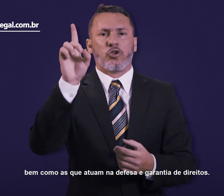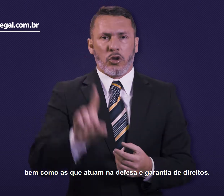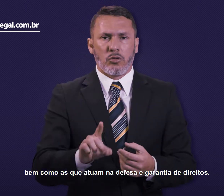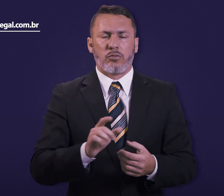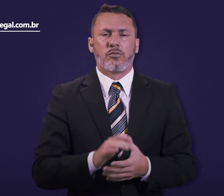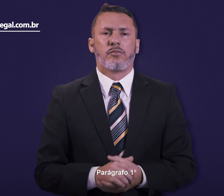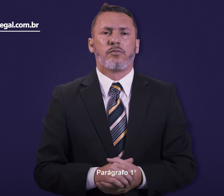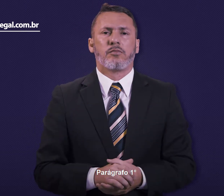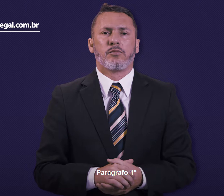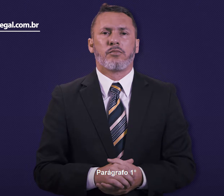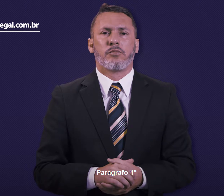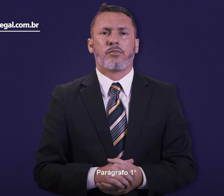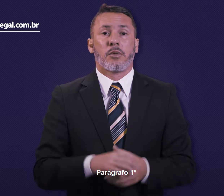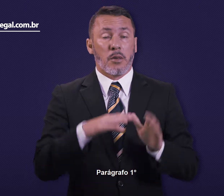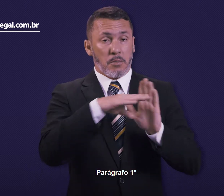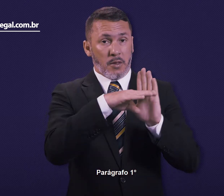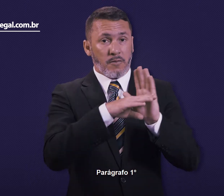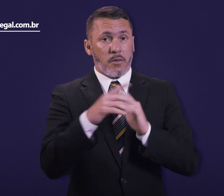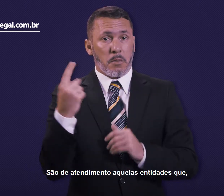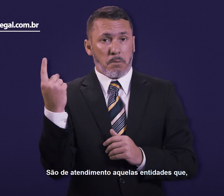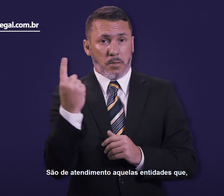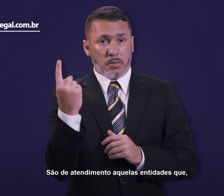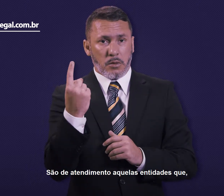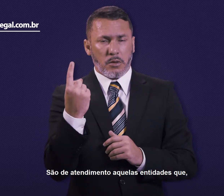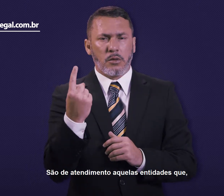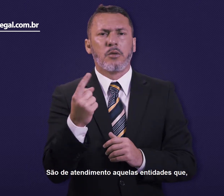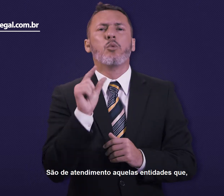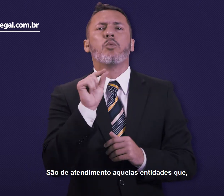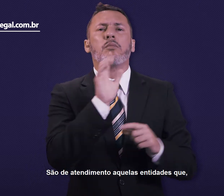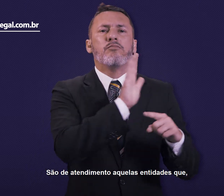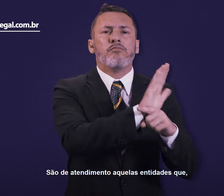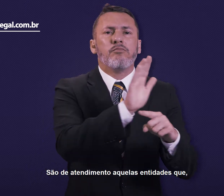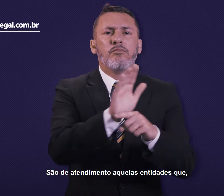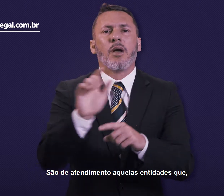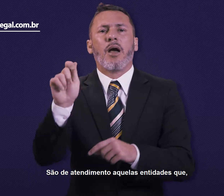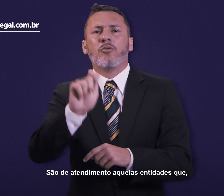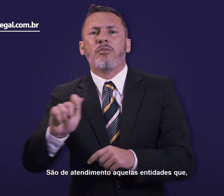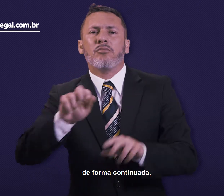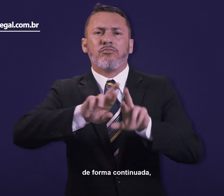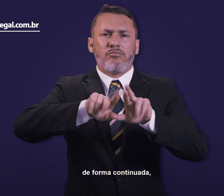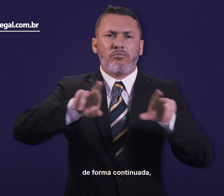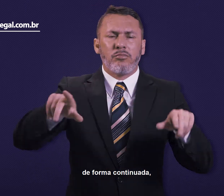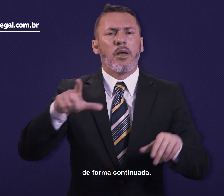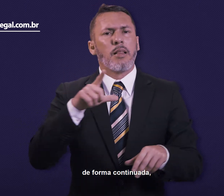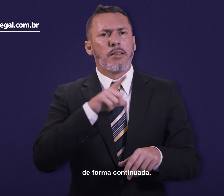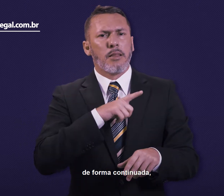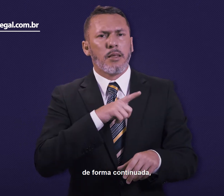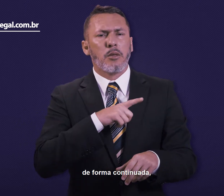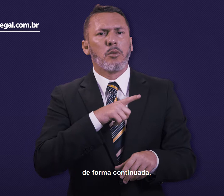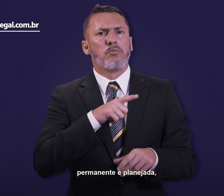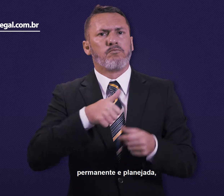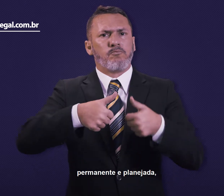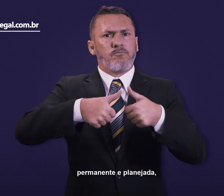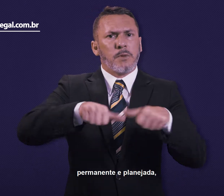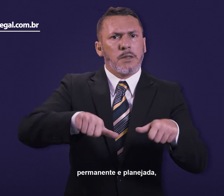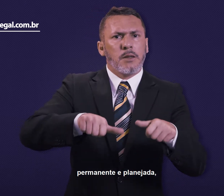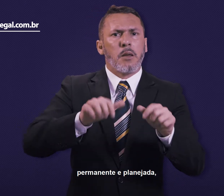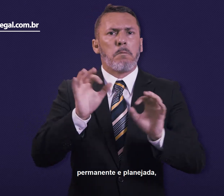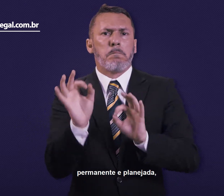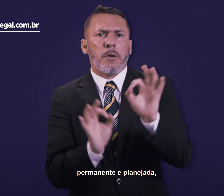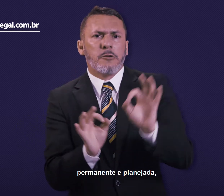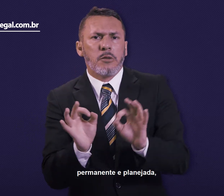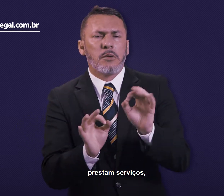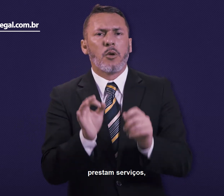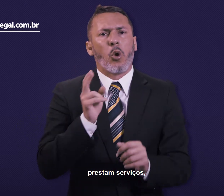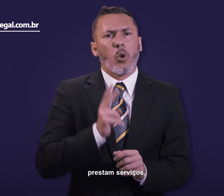direitos. Parágrafo 1º. São de atendimento aquelas entidades que, de forma continuada, permanente e